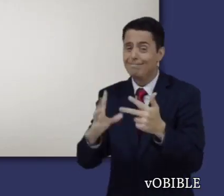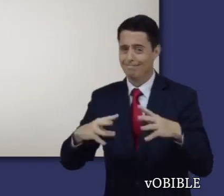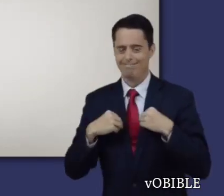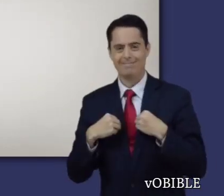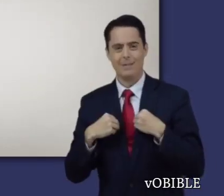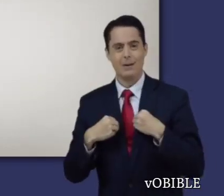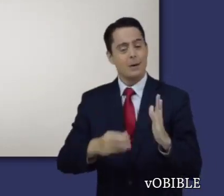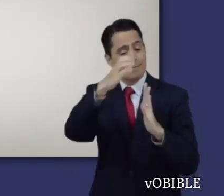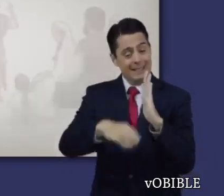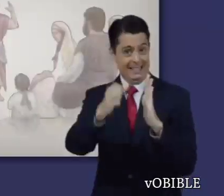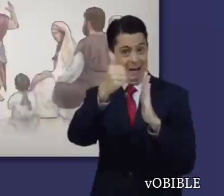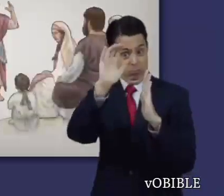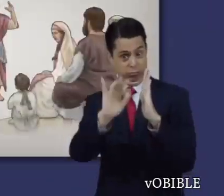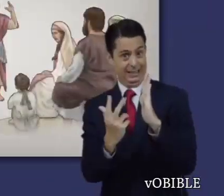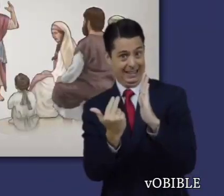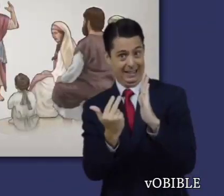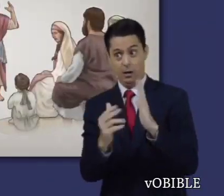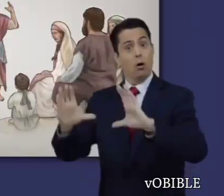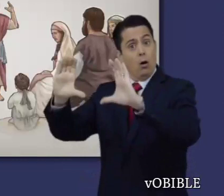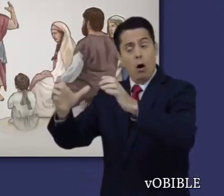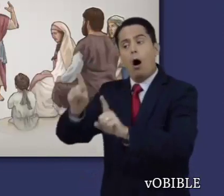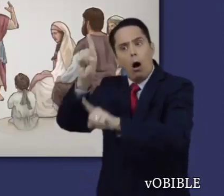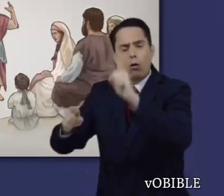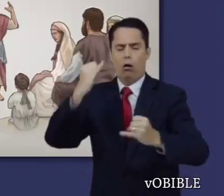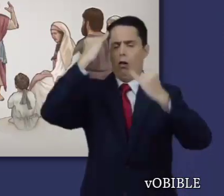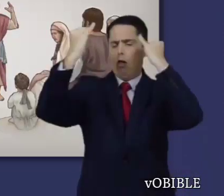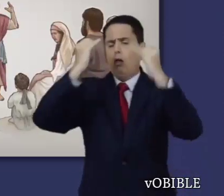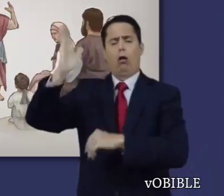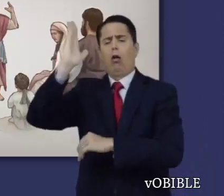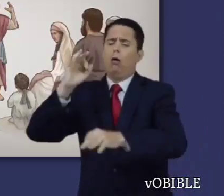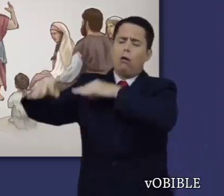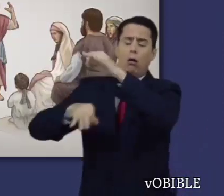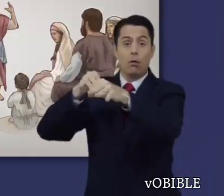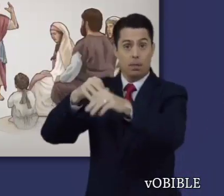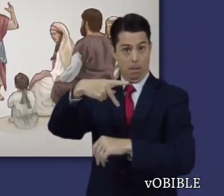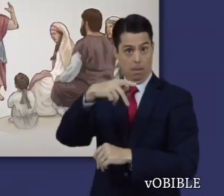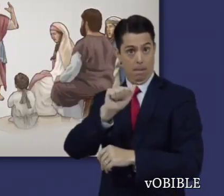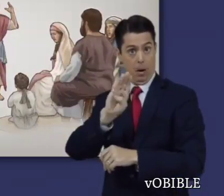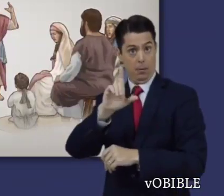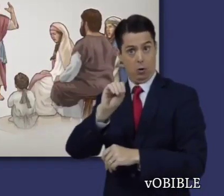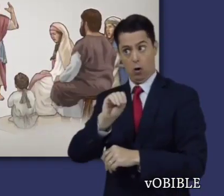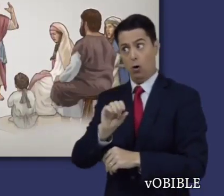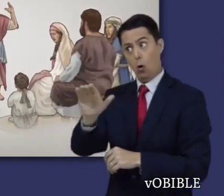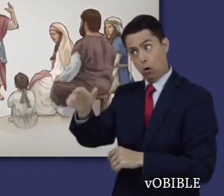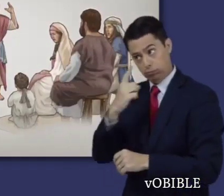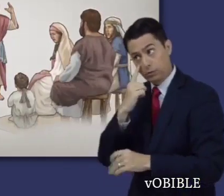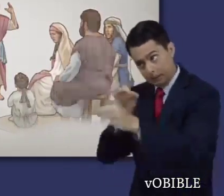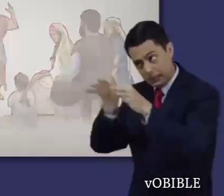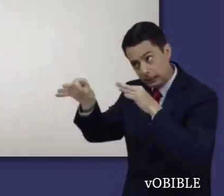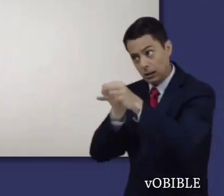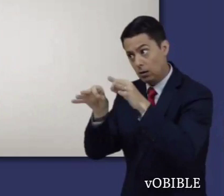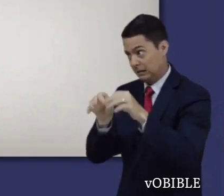En los capítulos 10 a 13, Pablo da argumentos para combatir las enseñanzas de los apóstoles falsos que estaban siendo una mala